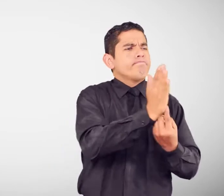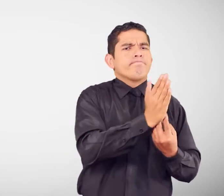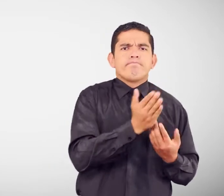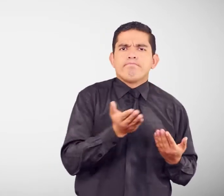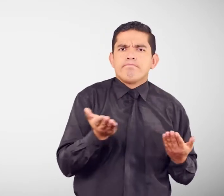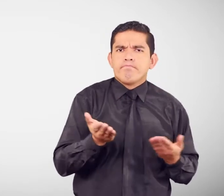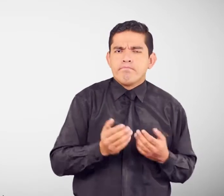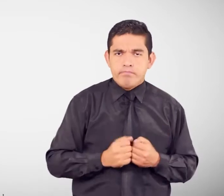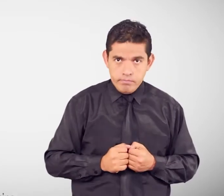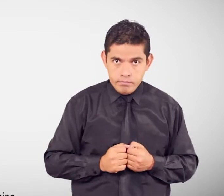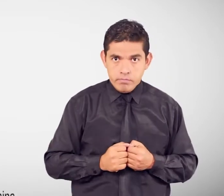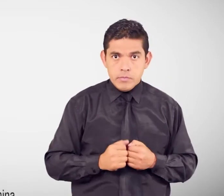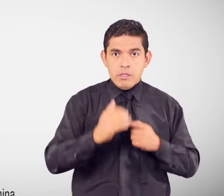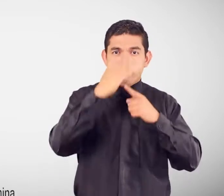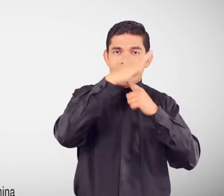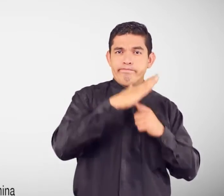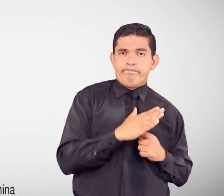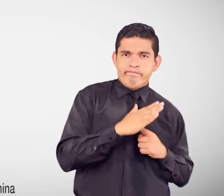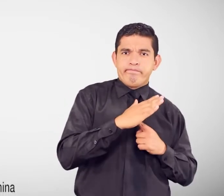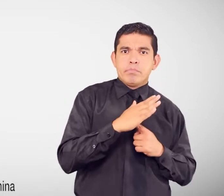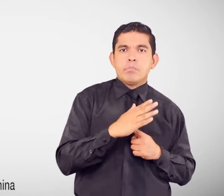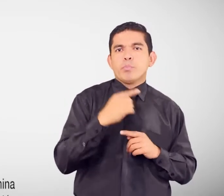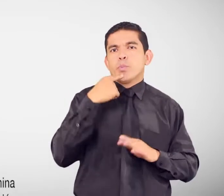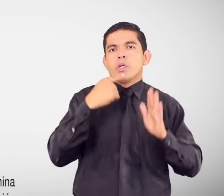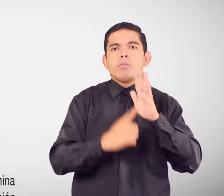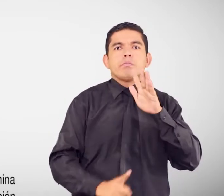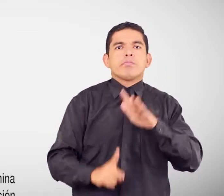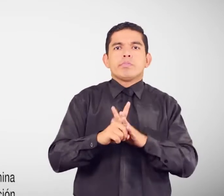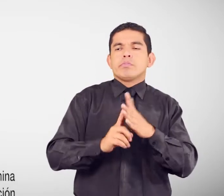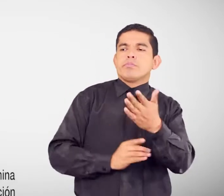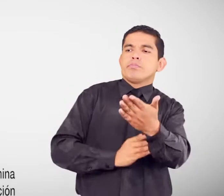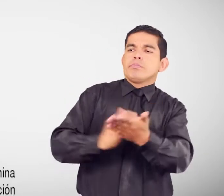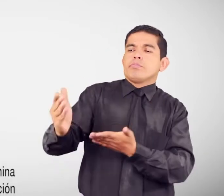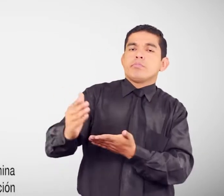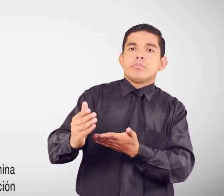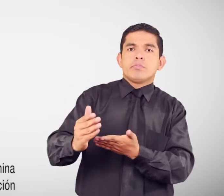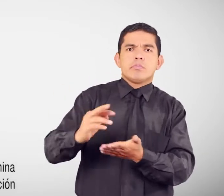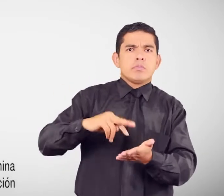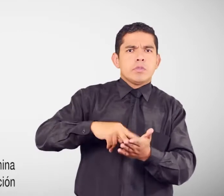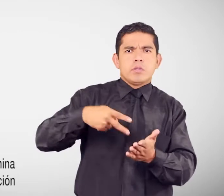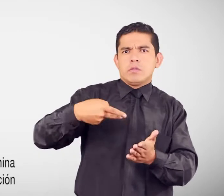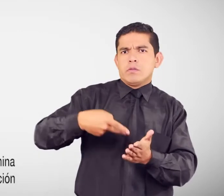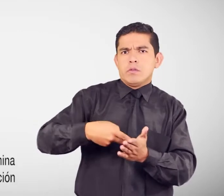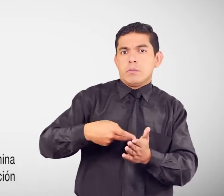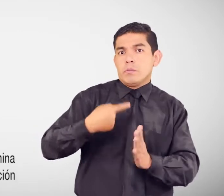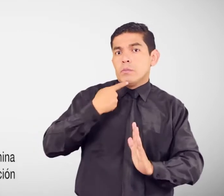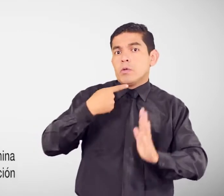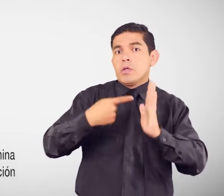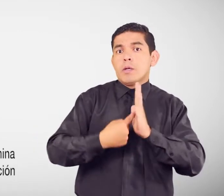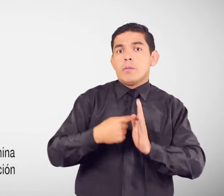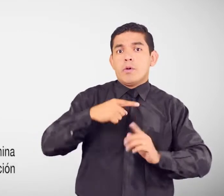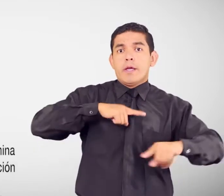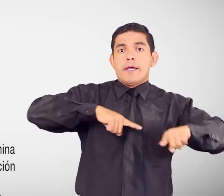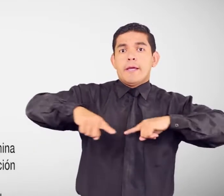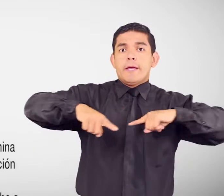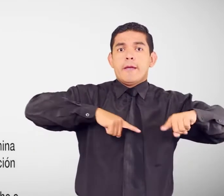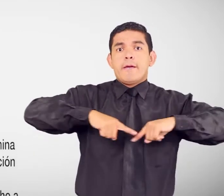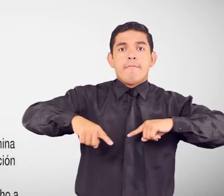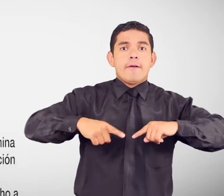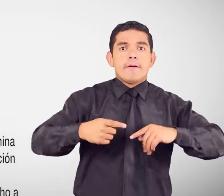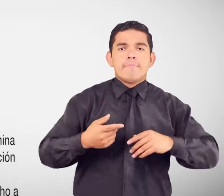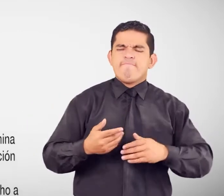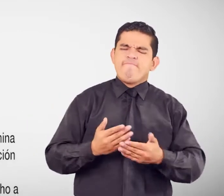Vulneración Despido intempestivo ¿Qué significa? Se produce cuando el empleador Termina sin causa o